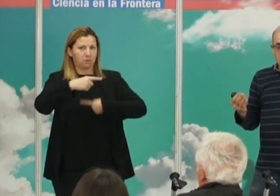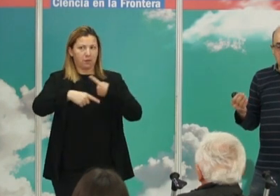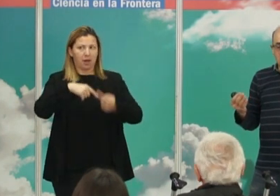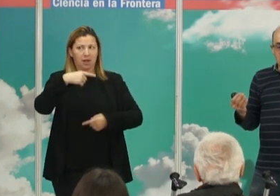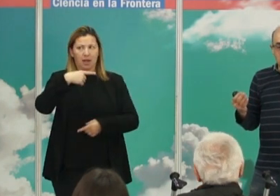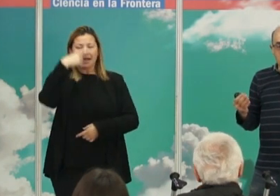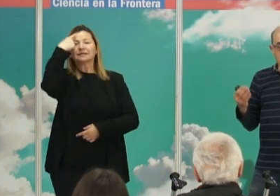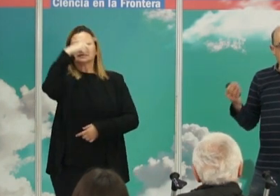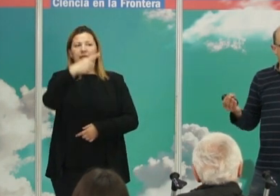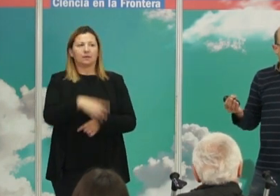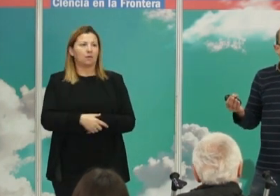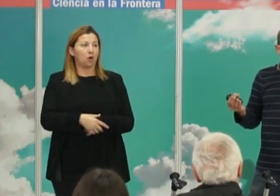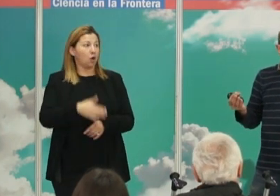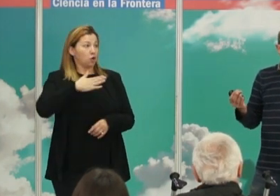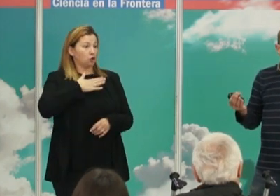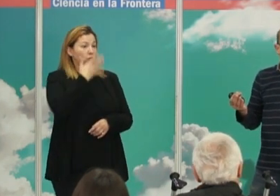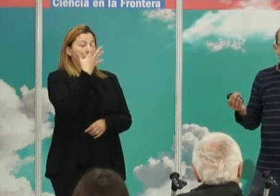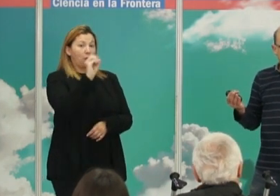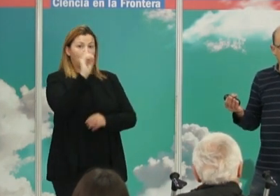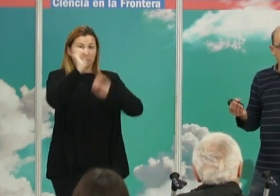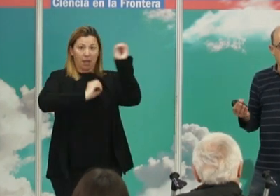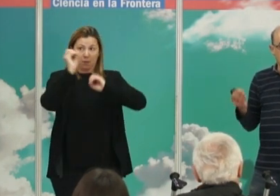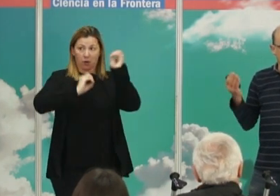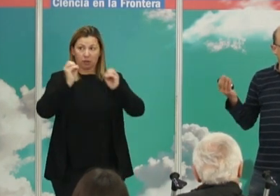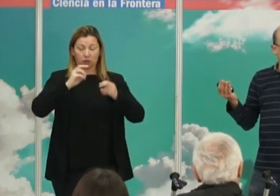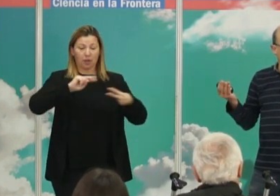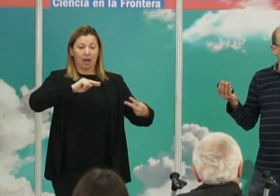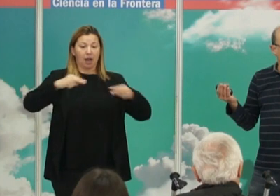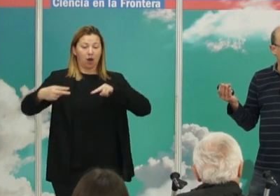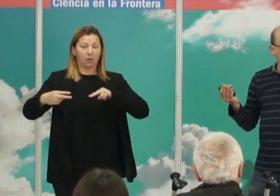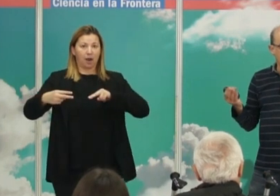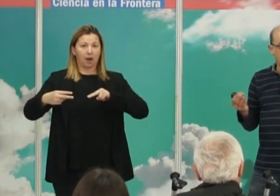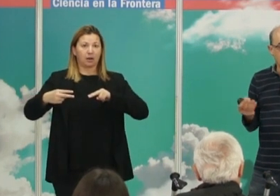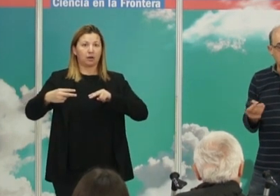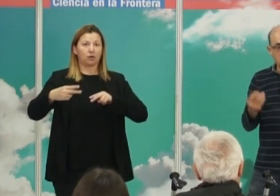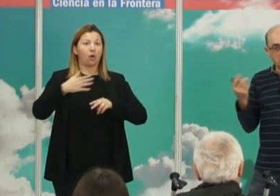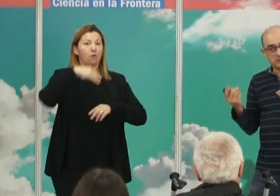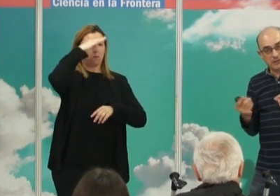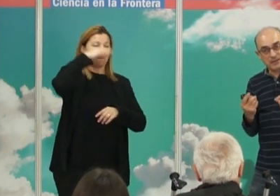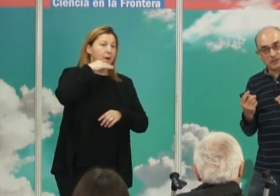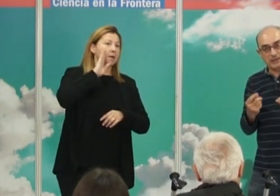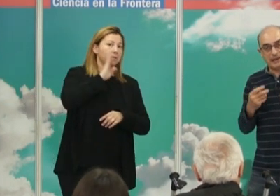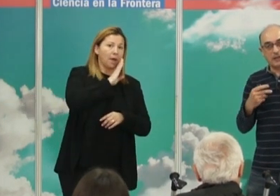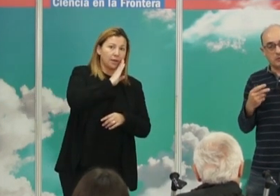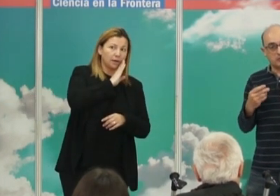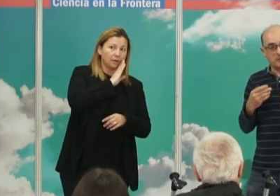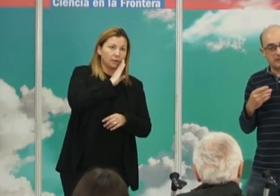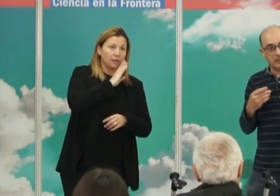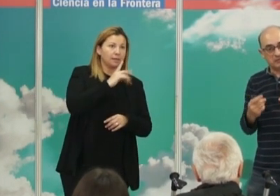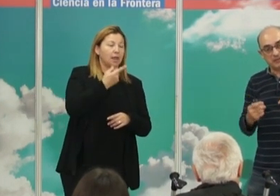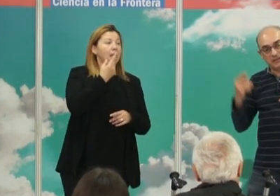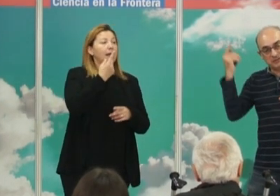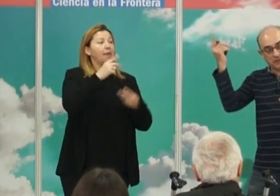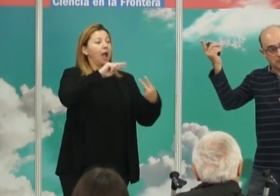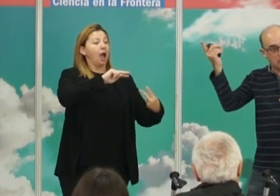compartimos el 50% de nuestro genoma con nuestros progenitores. Hemos recibido, de cada cromosoma